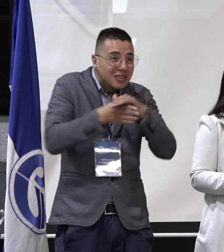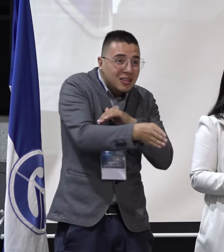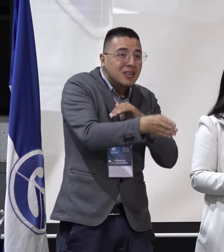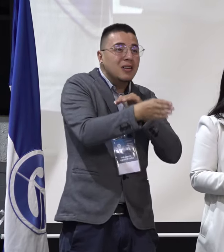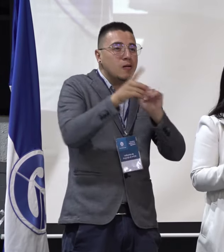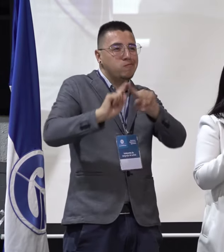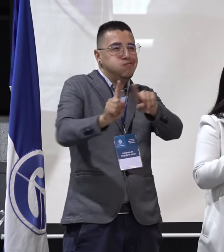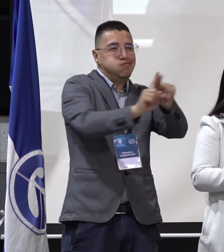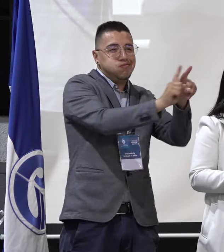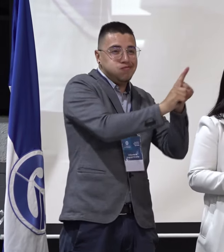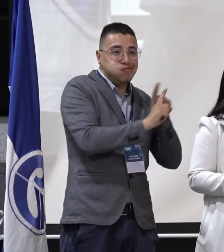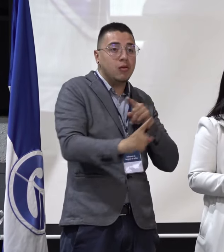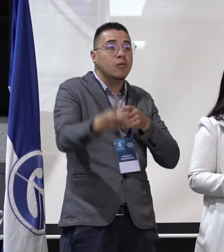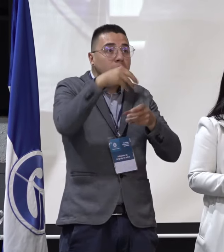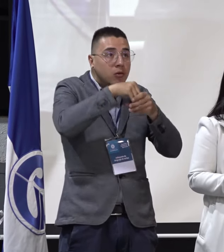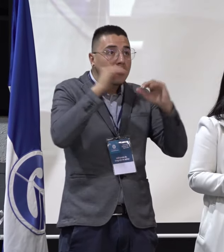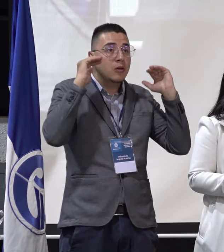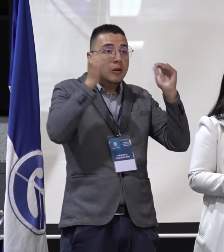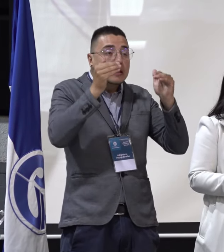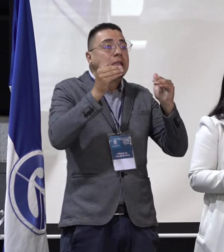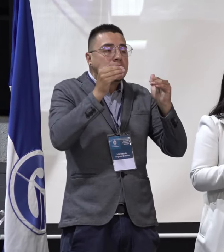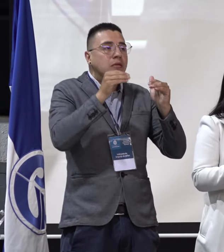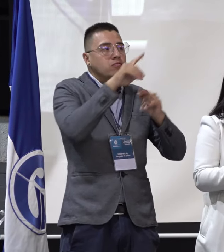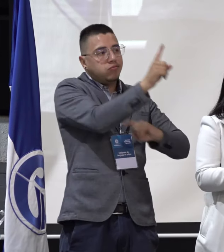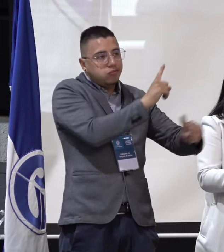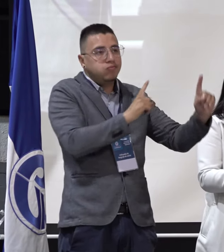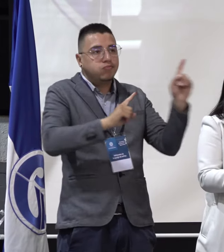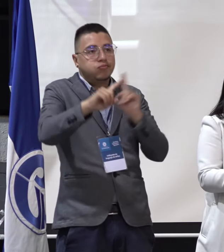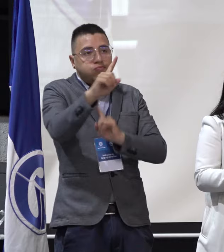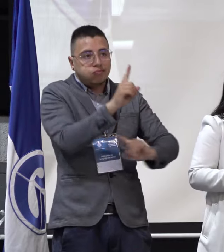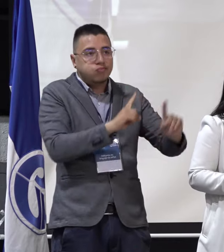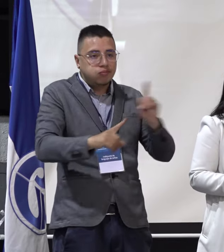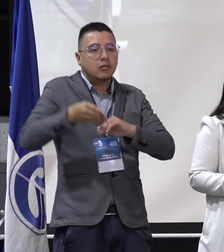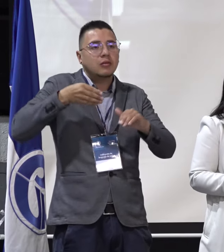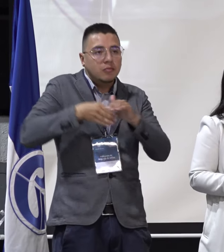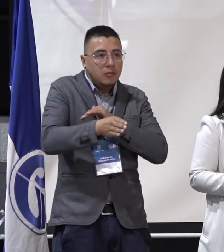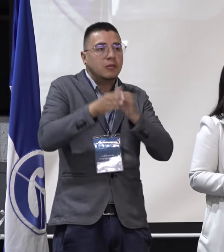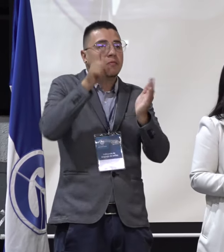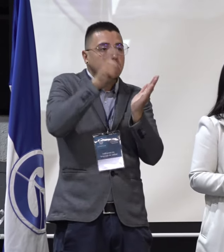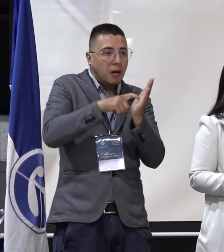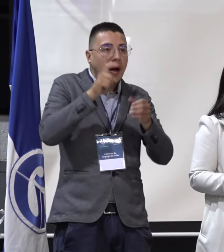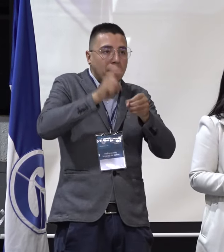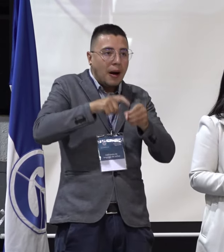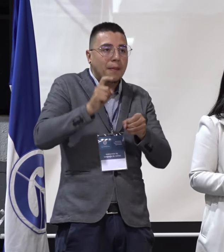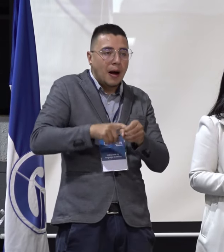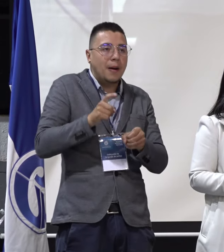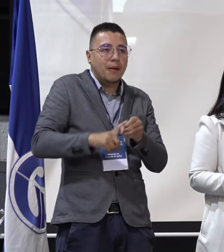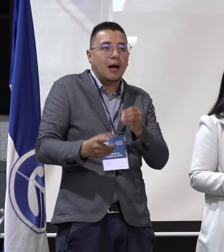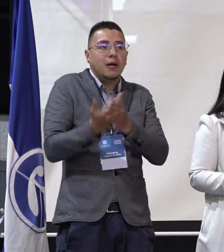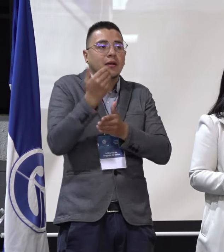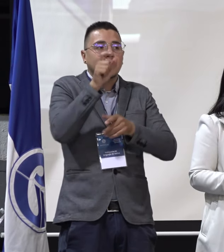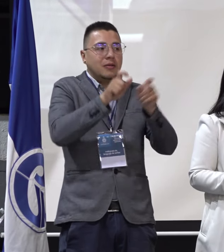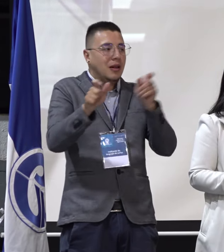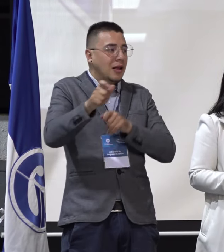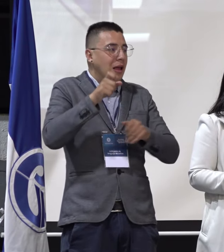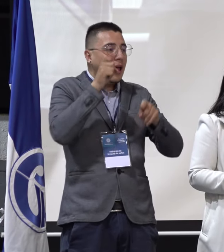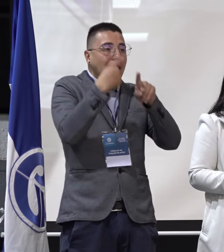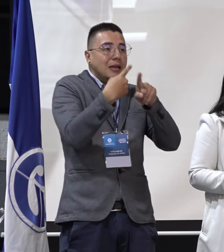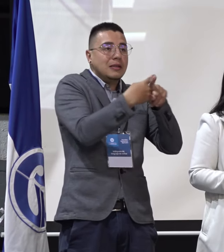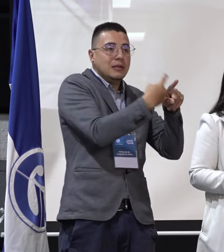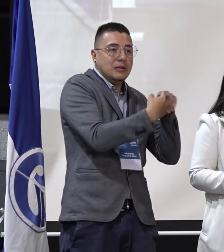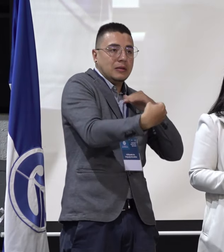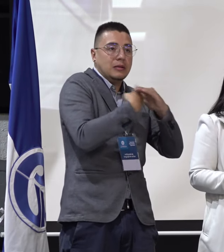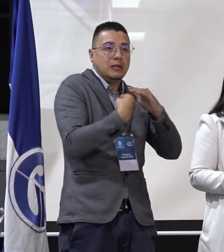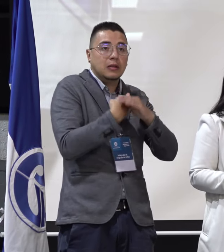multipropósito, cada vez que vuelvan a ingresar, hagan su registro nuevo ante el centro de egresados para tener un